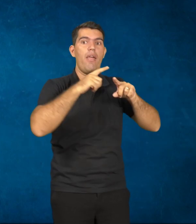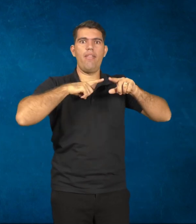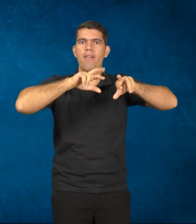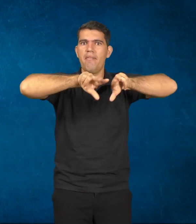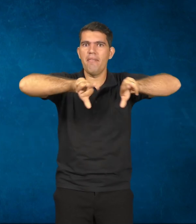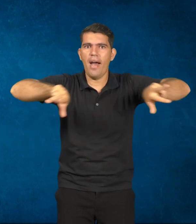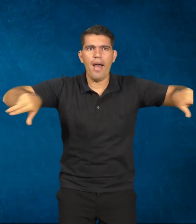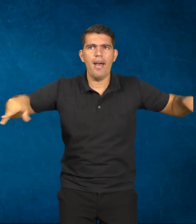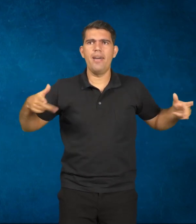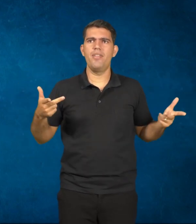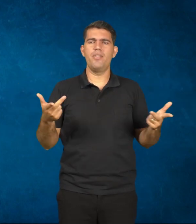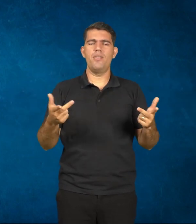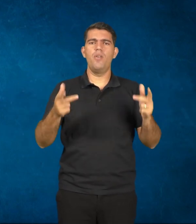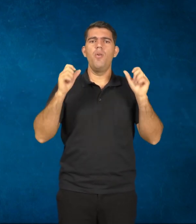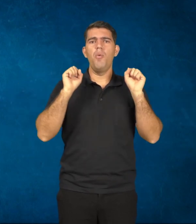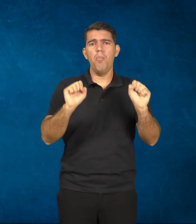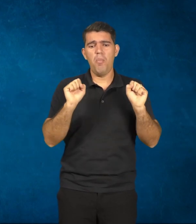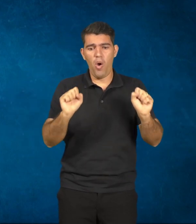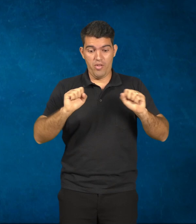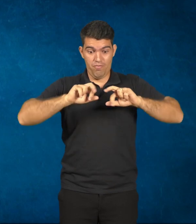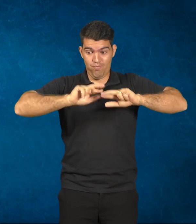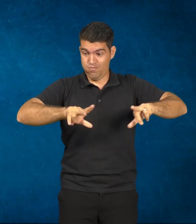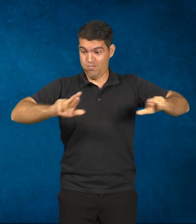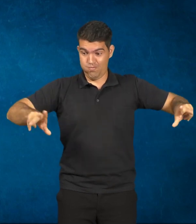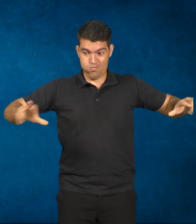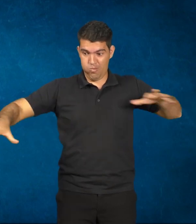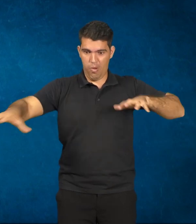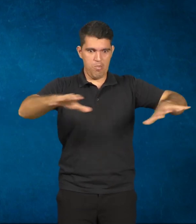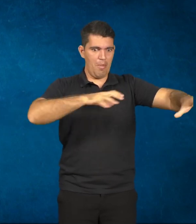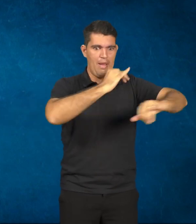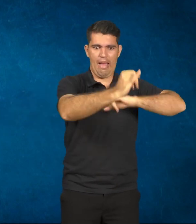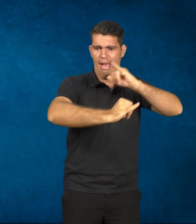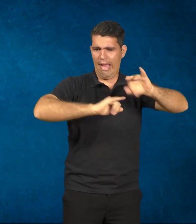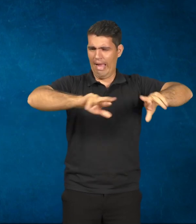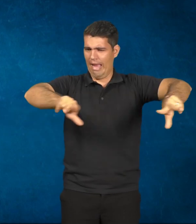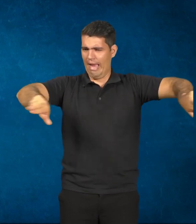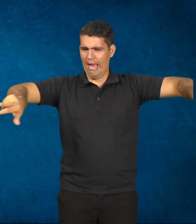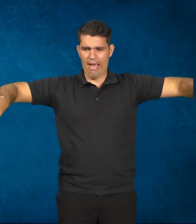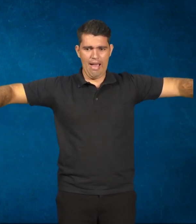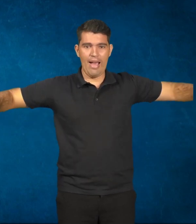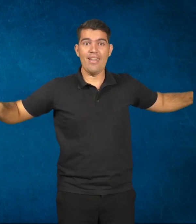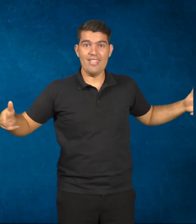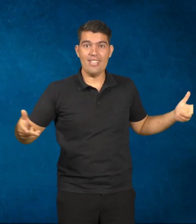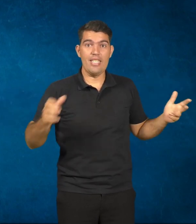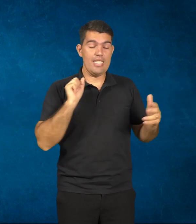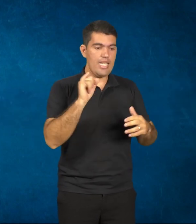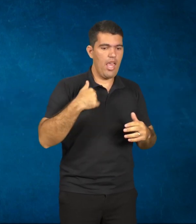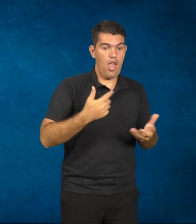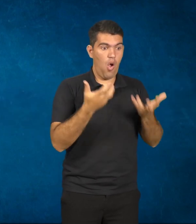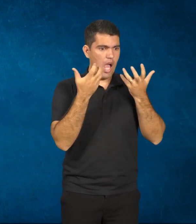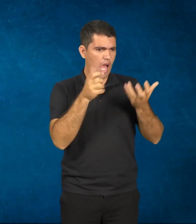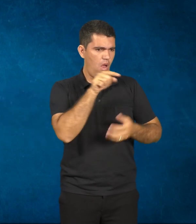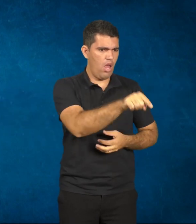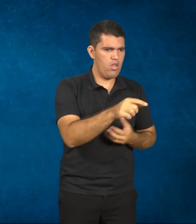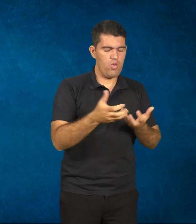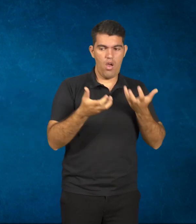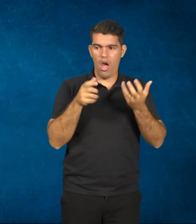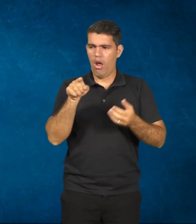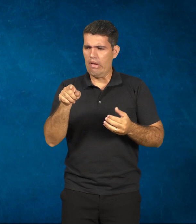Você está naquele banquete e se não tiver, se não souber exatamente o que você quer, você pode se perder nos